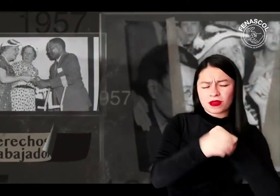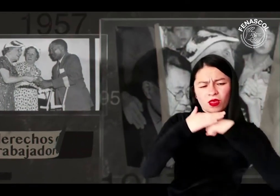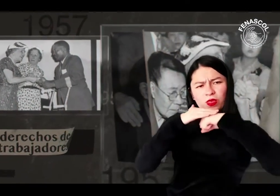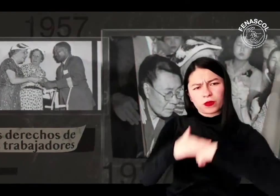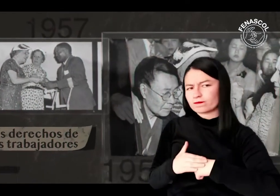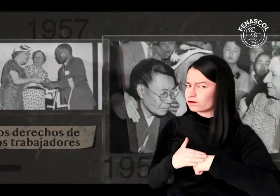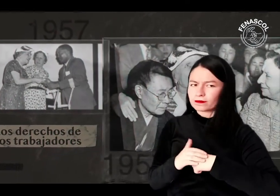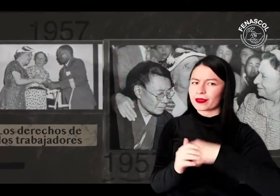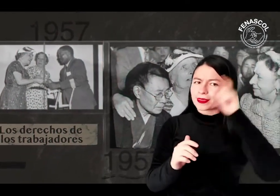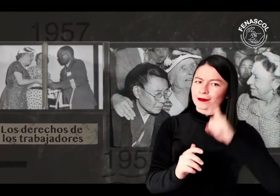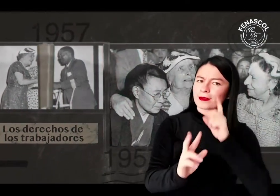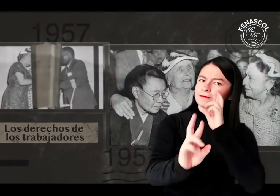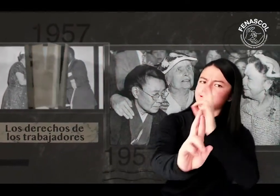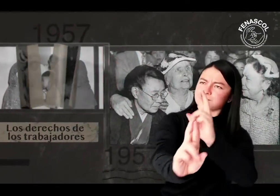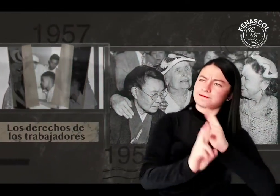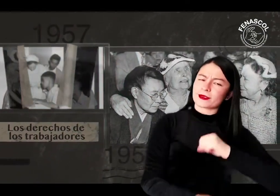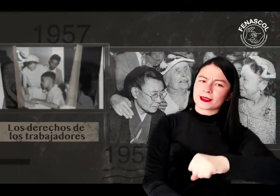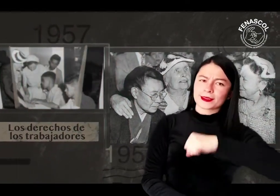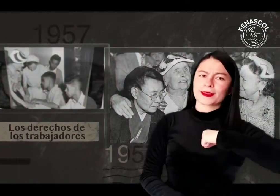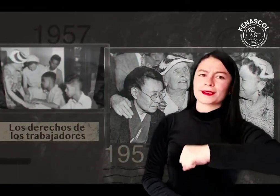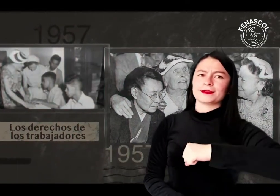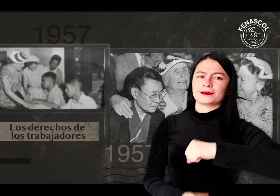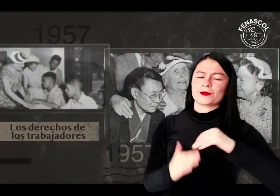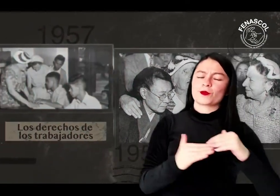Y también los derechos de los trabajadores.